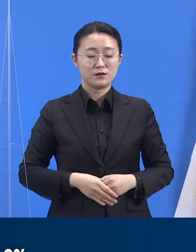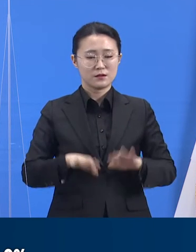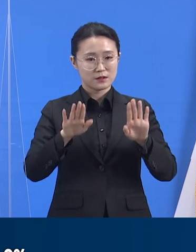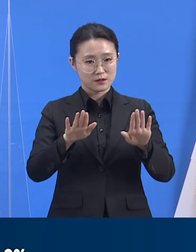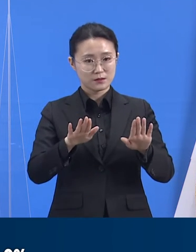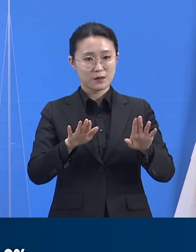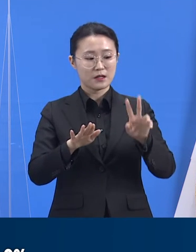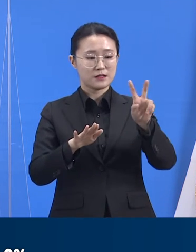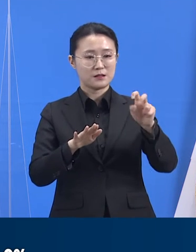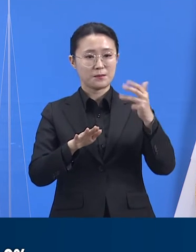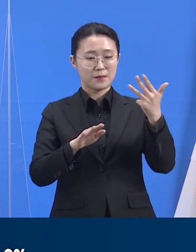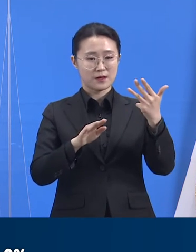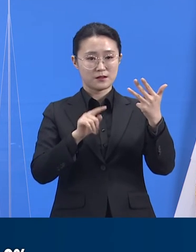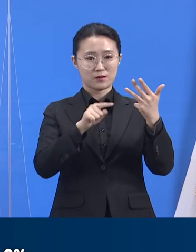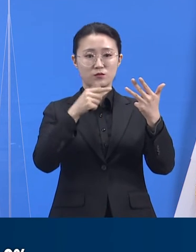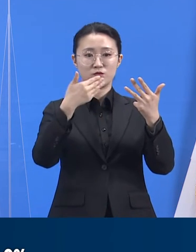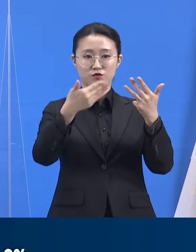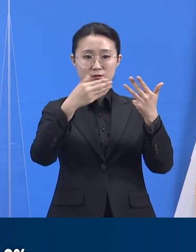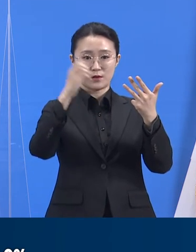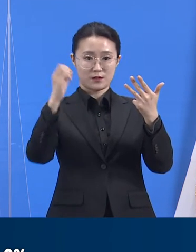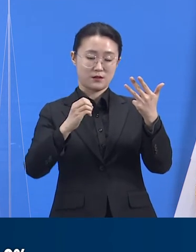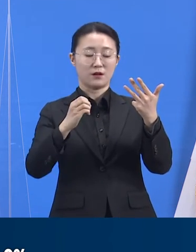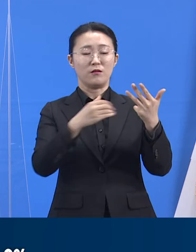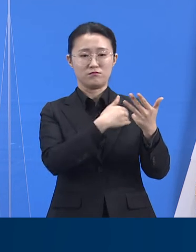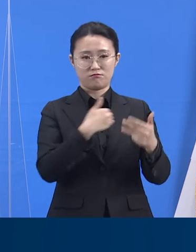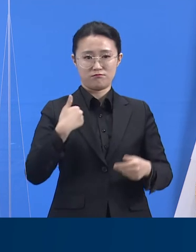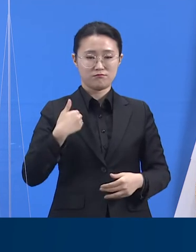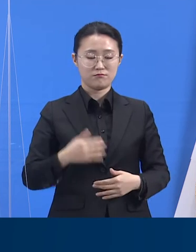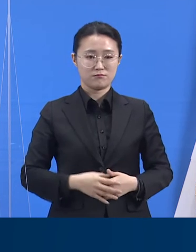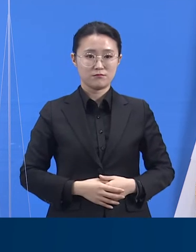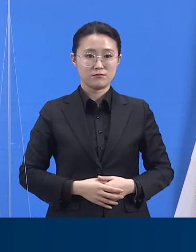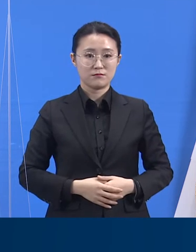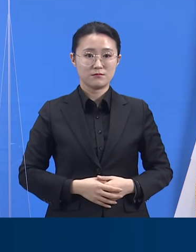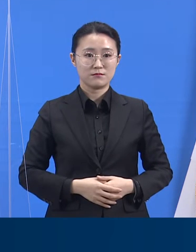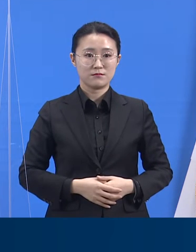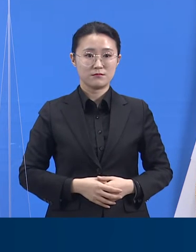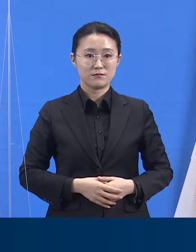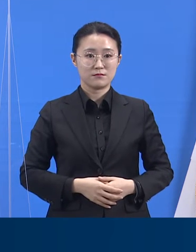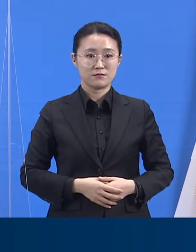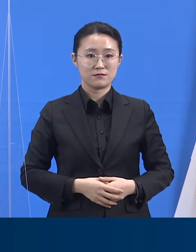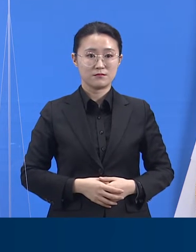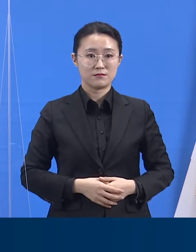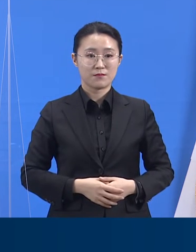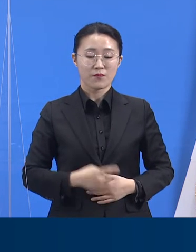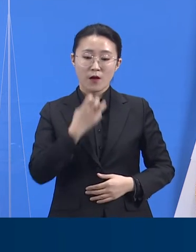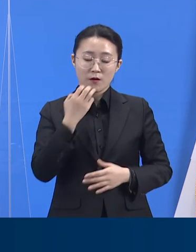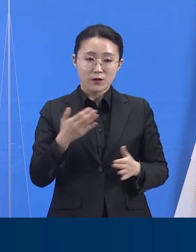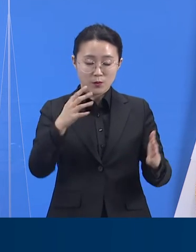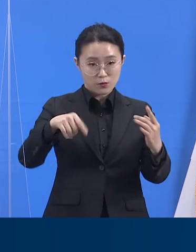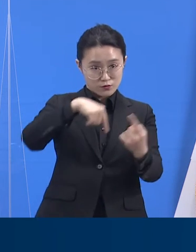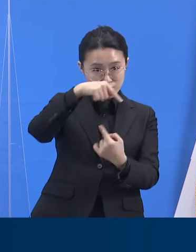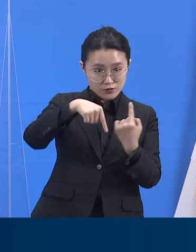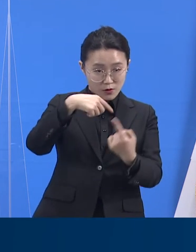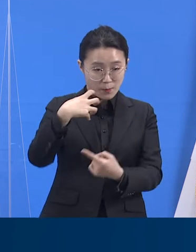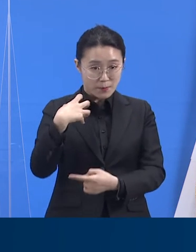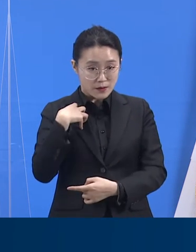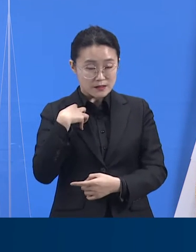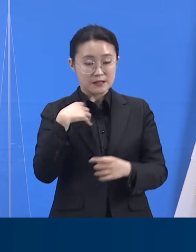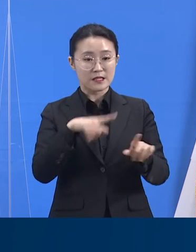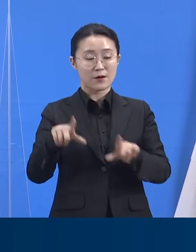가동률은 28.9%로 여유가 있습니다. 도가 운영하는 총 7개의 일반